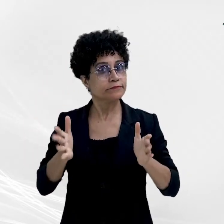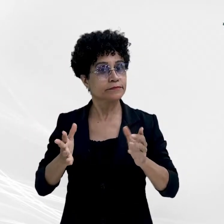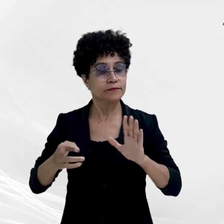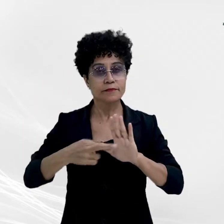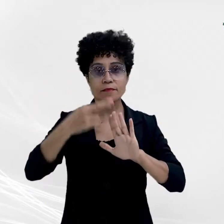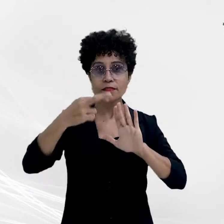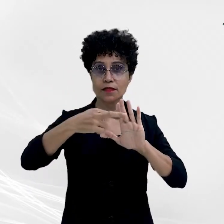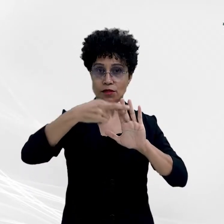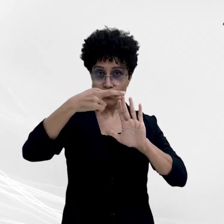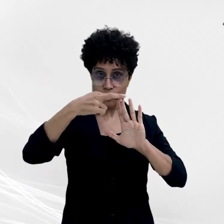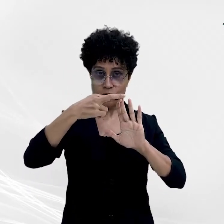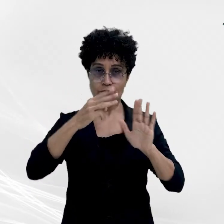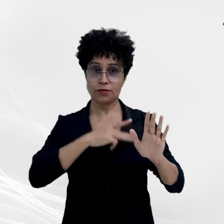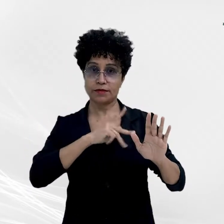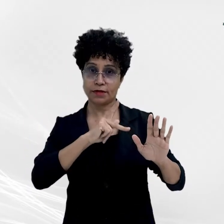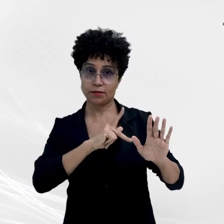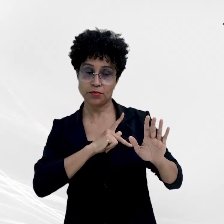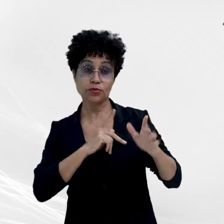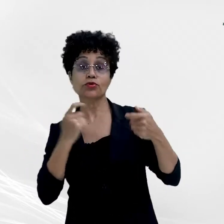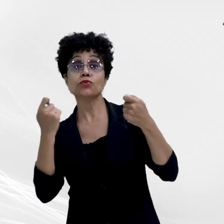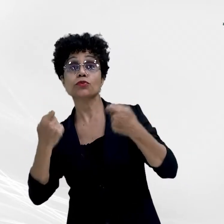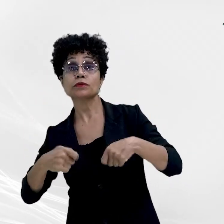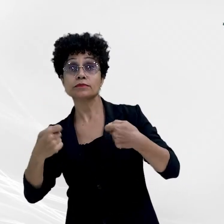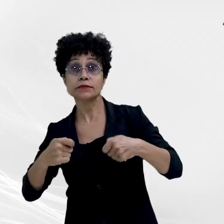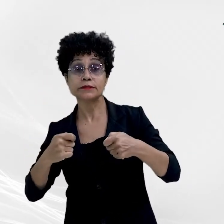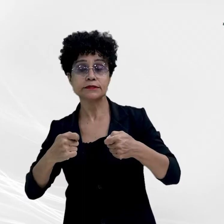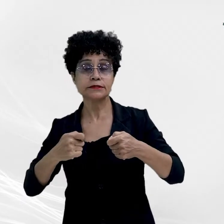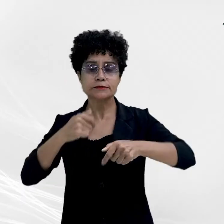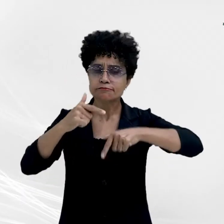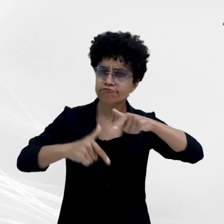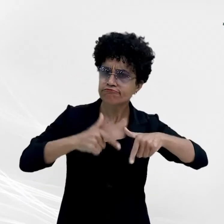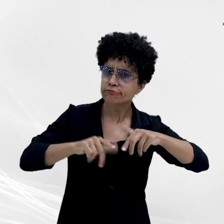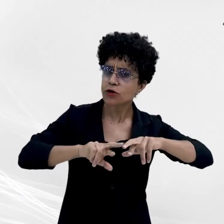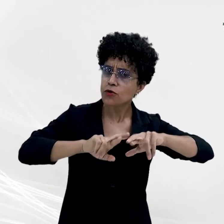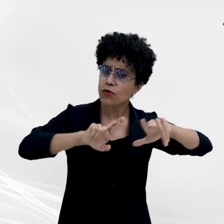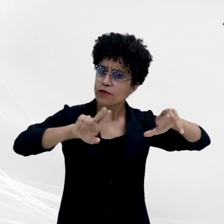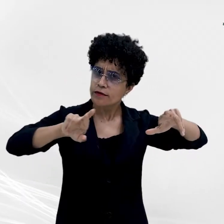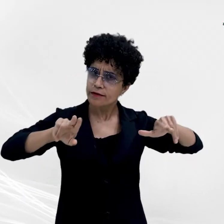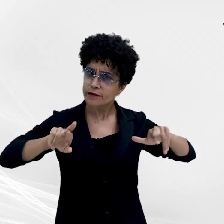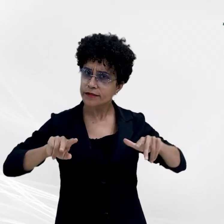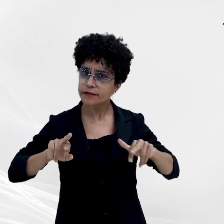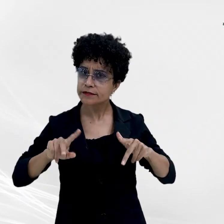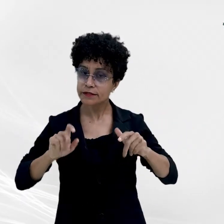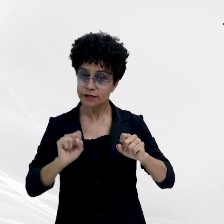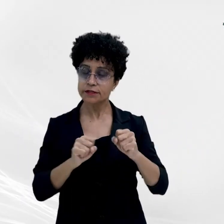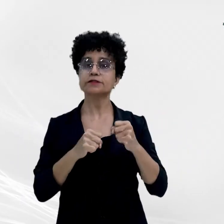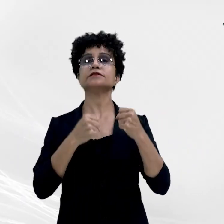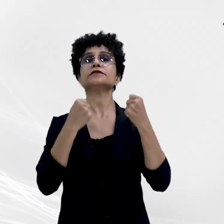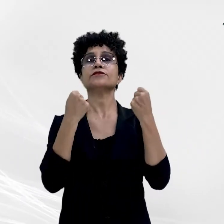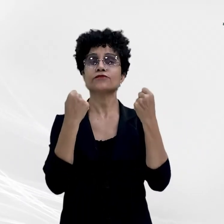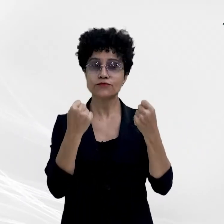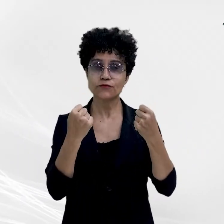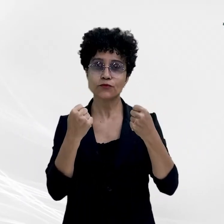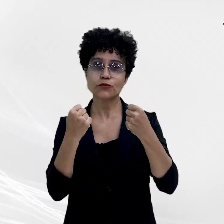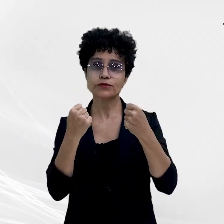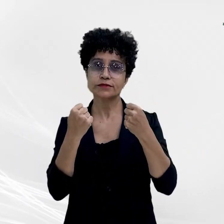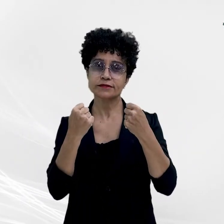Ministério Público, a necessidade de uma atuação diferenciada e de fortalecimento do controle social da